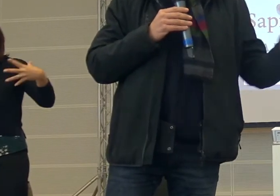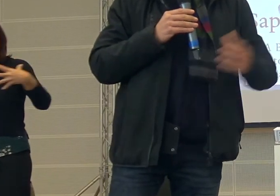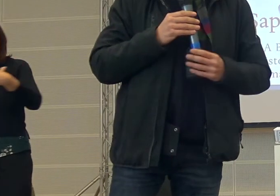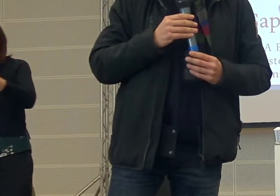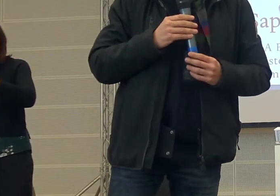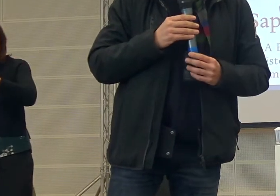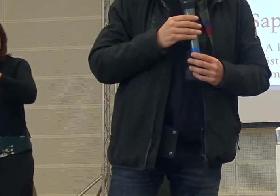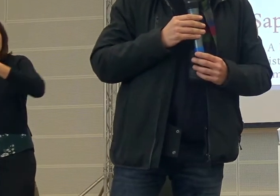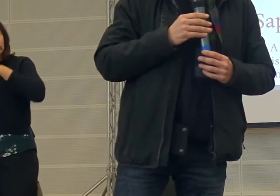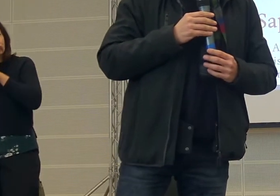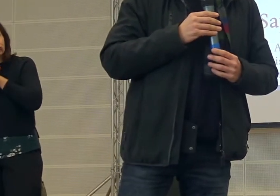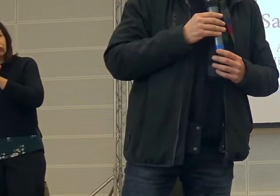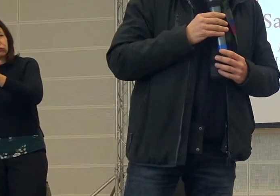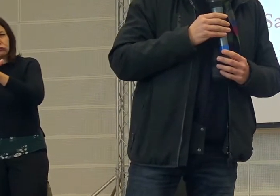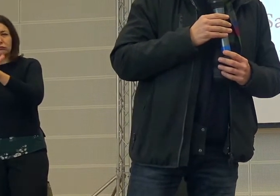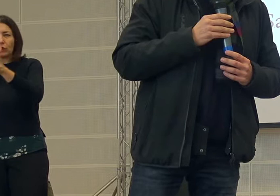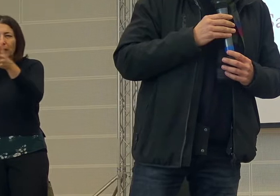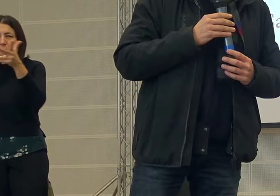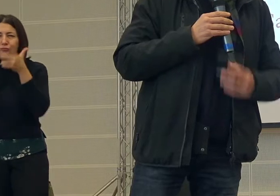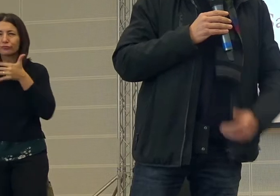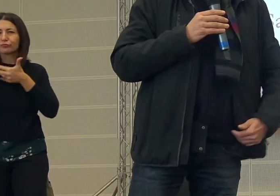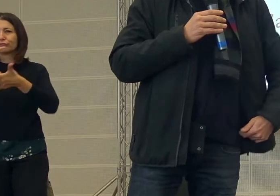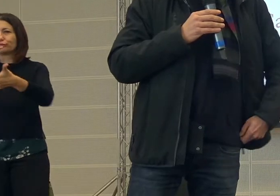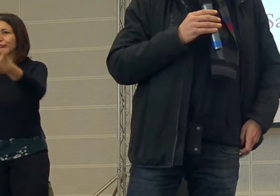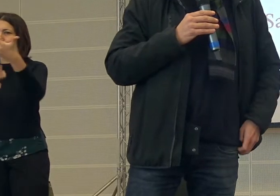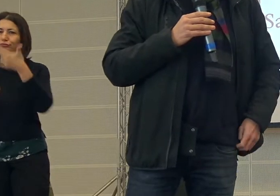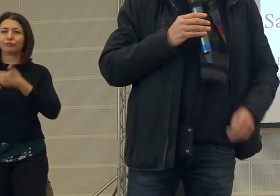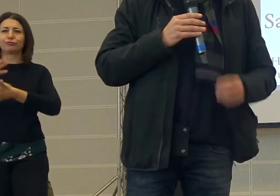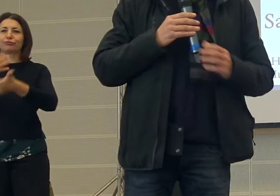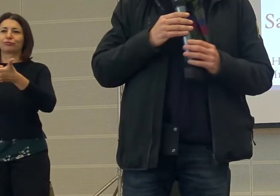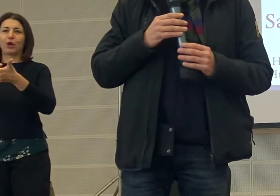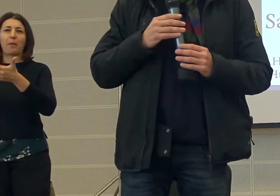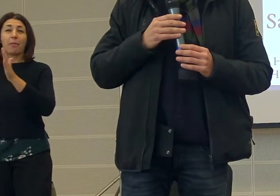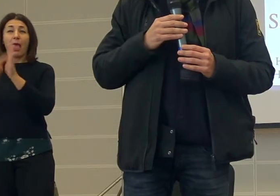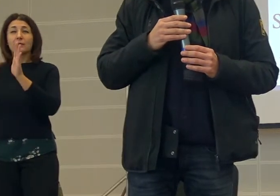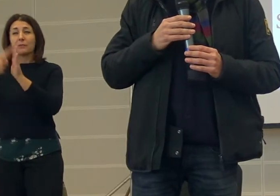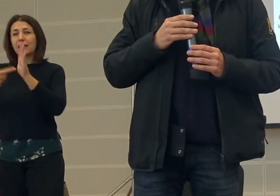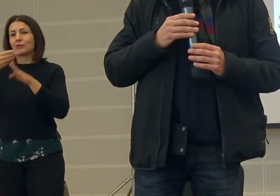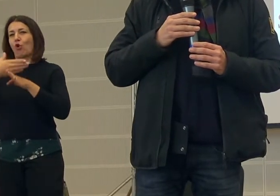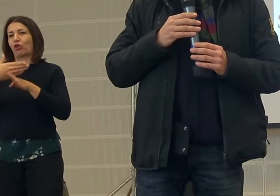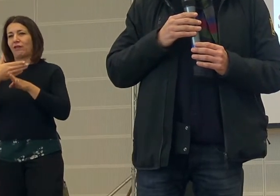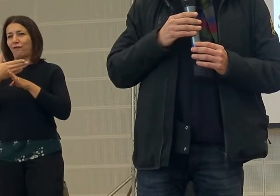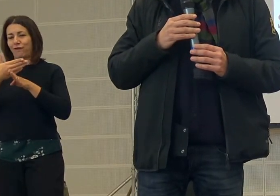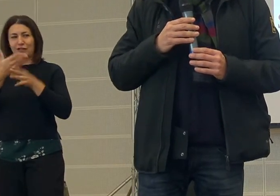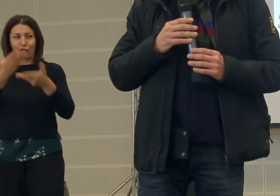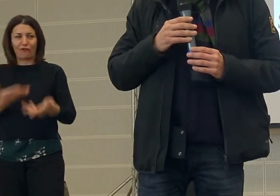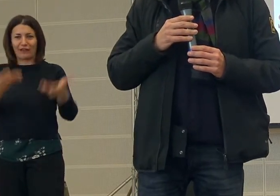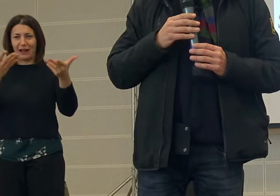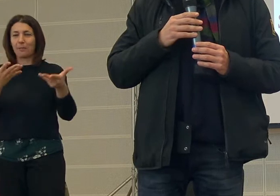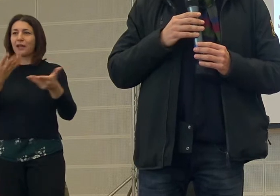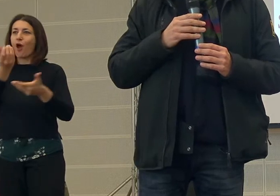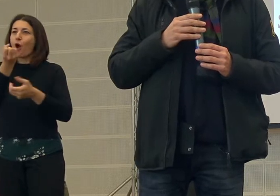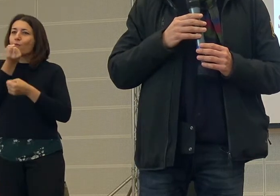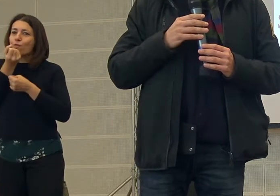osmotica che per avere Lorenzo Pinna in questi mesi abbiamo condiviso. Buon anno,